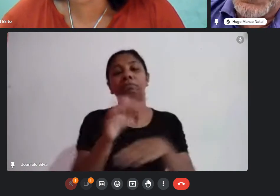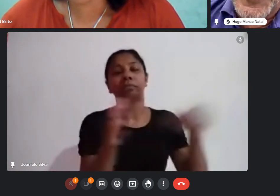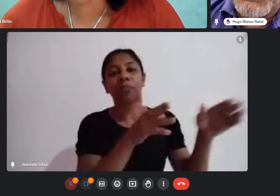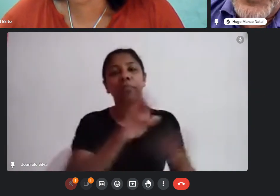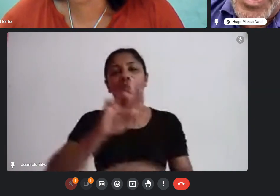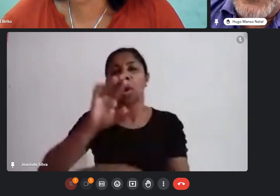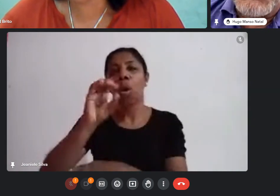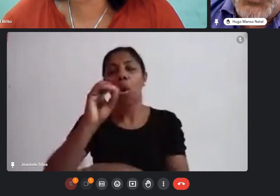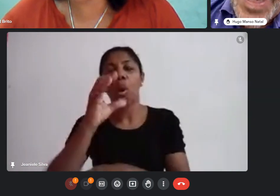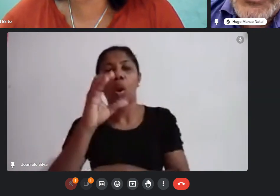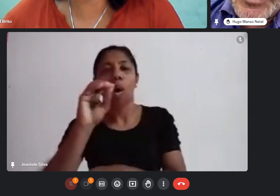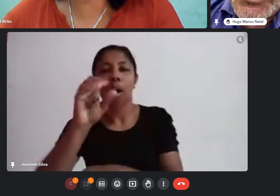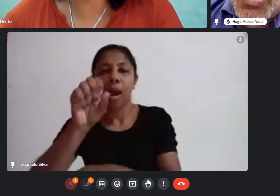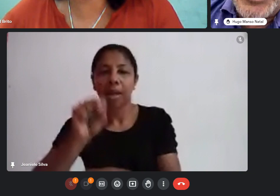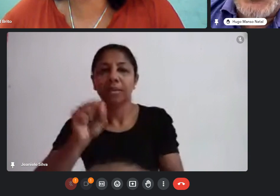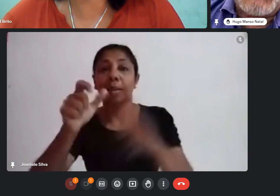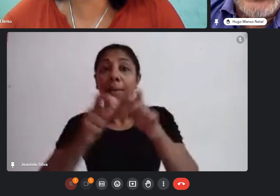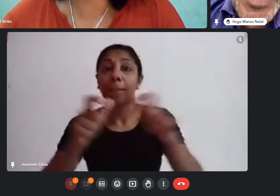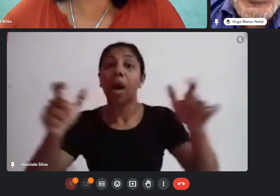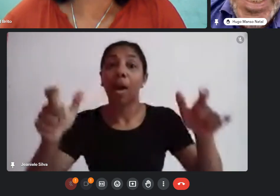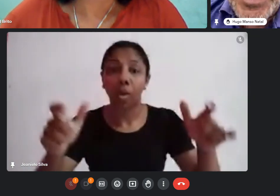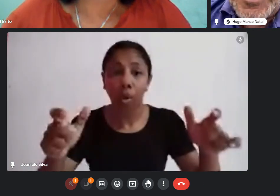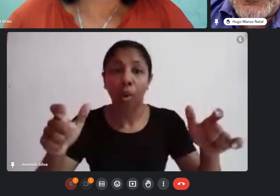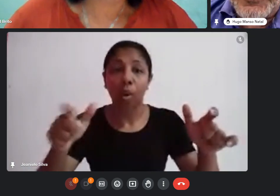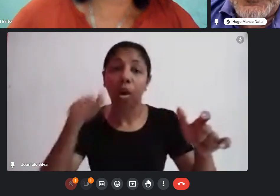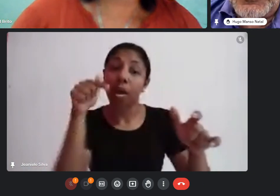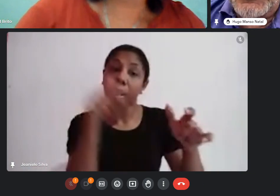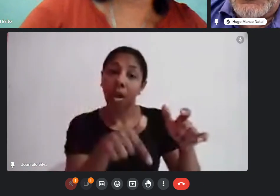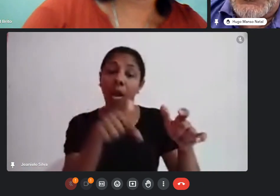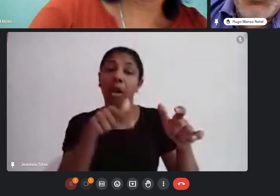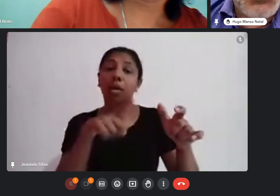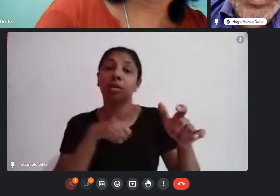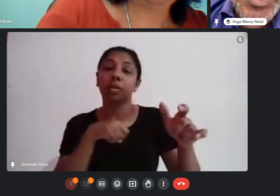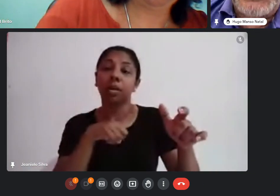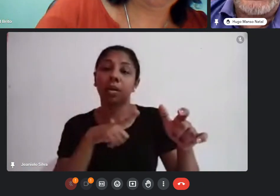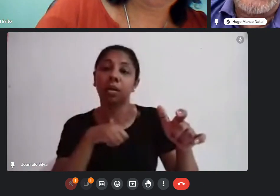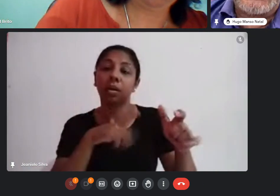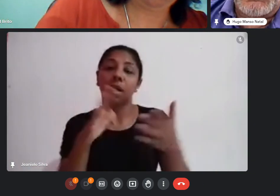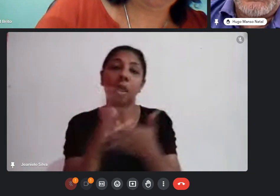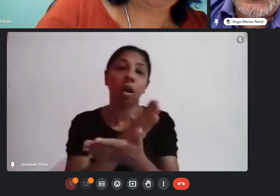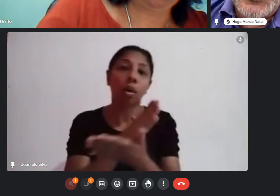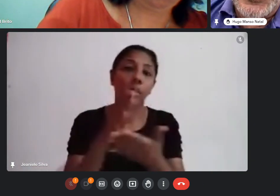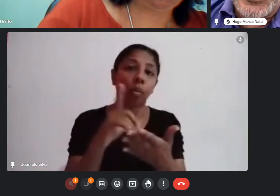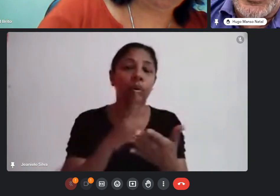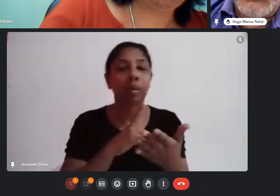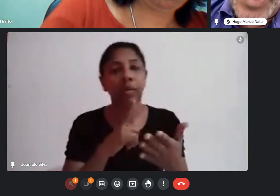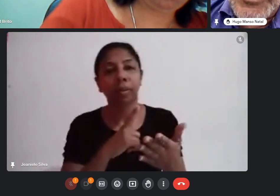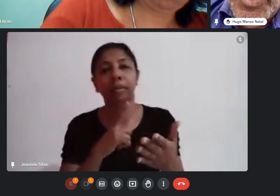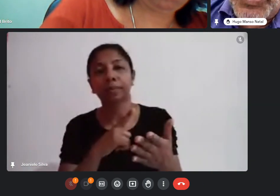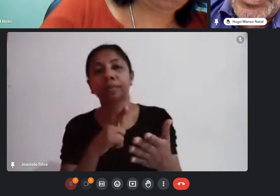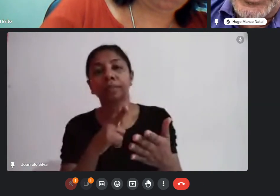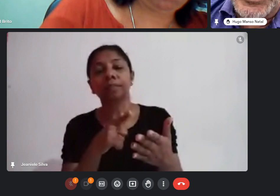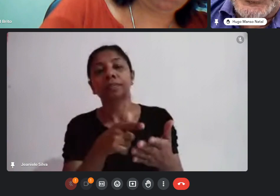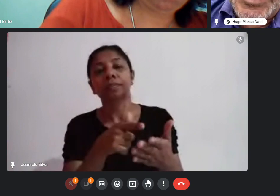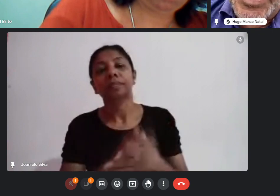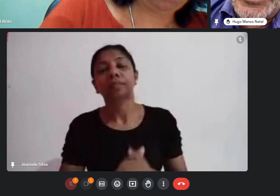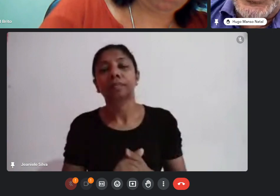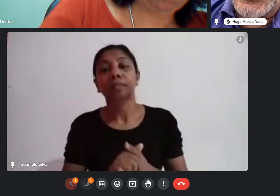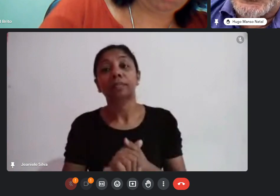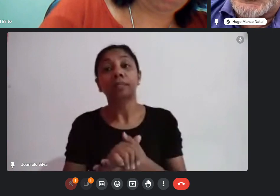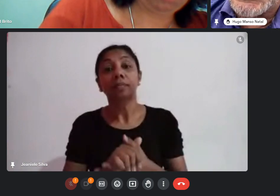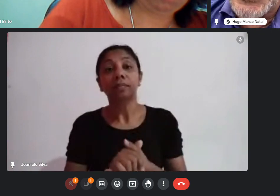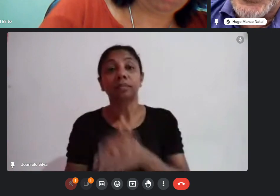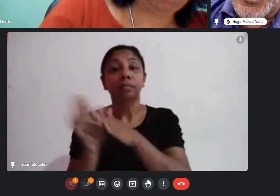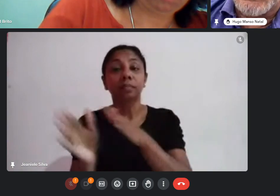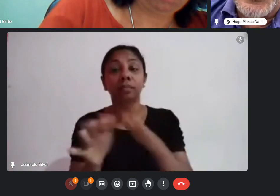maiores no caso das rocas alguns tem sede outros não e no caso de Ponta Negra de